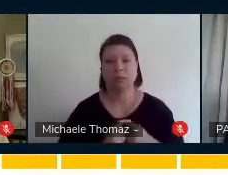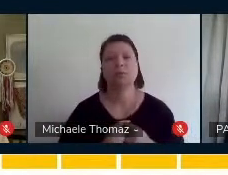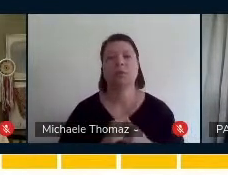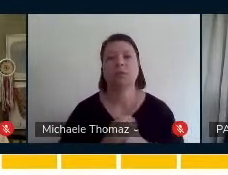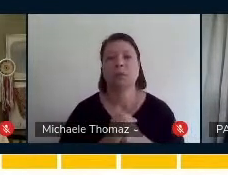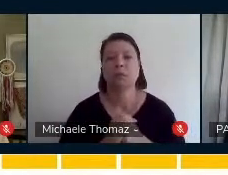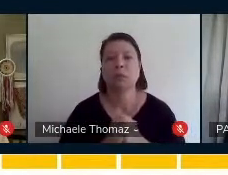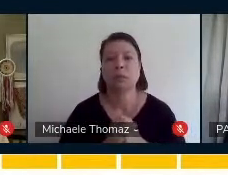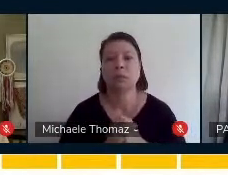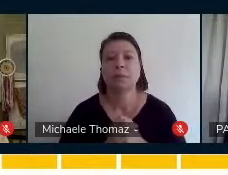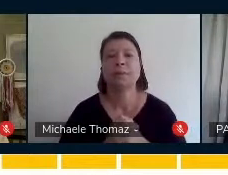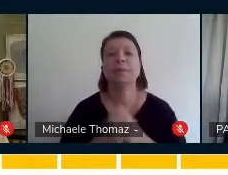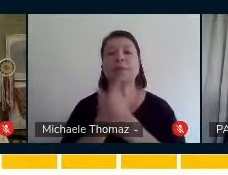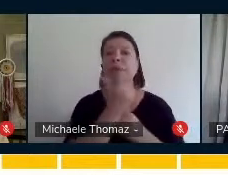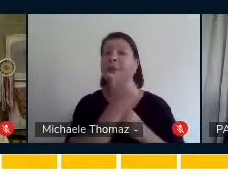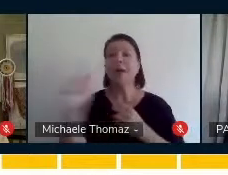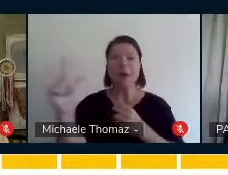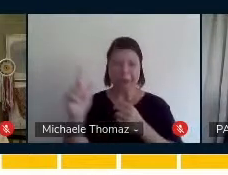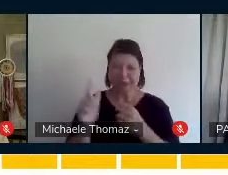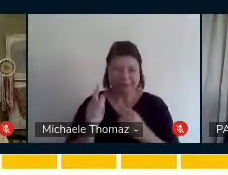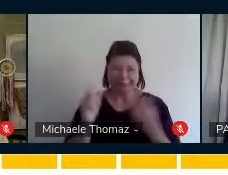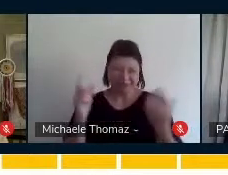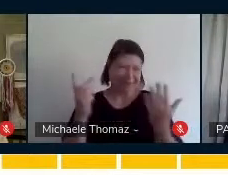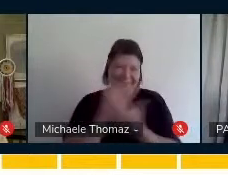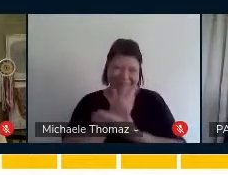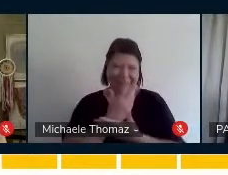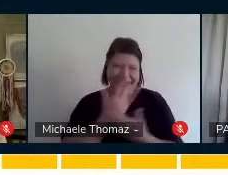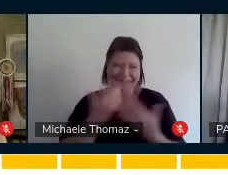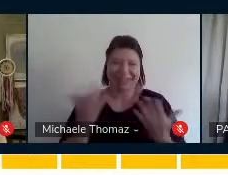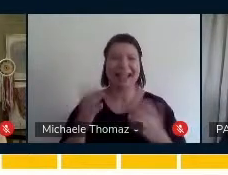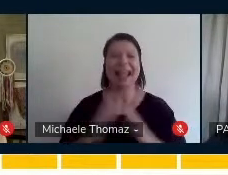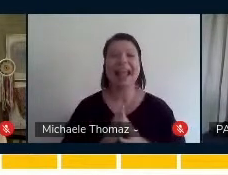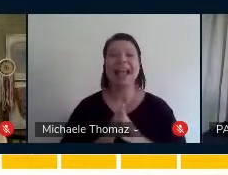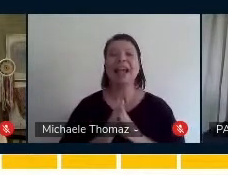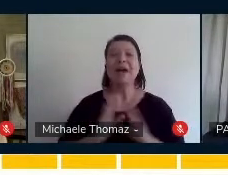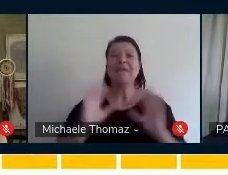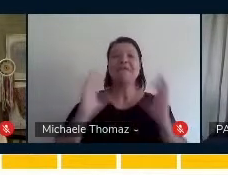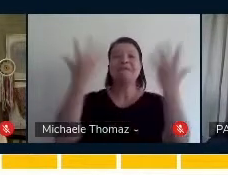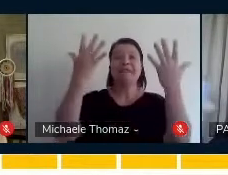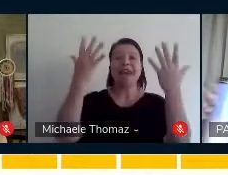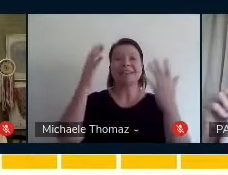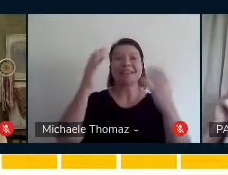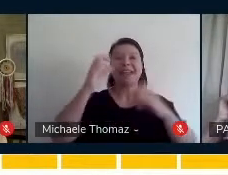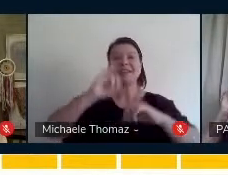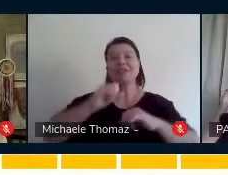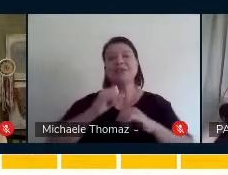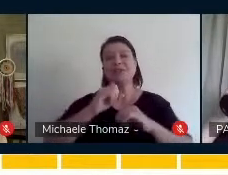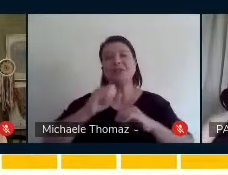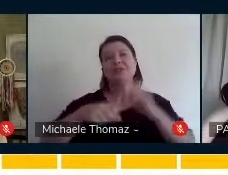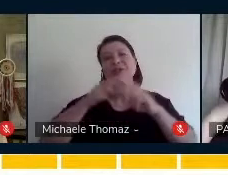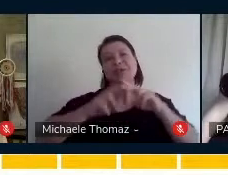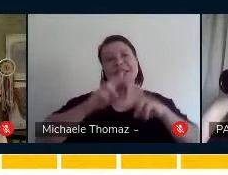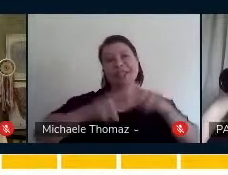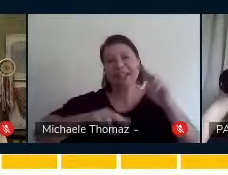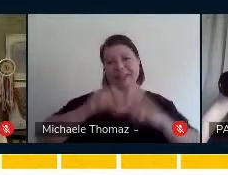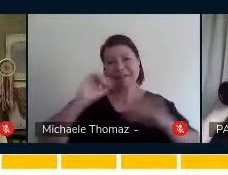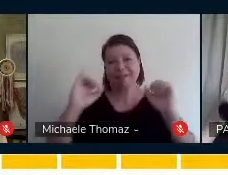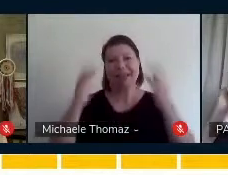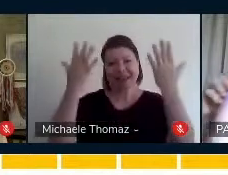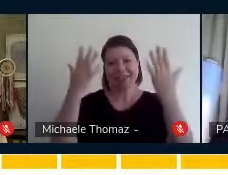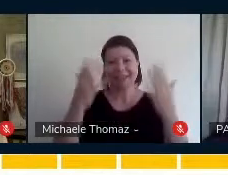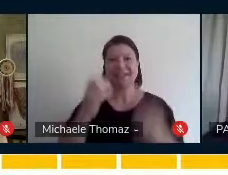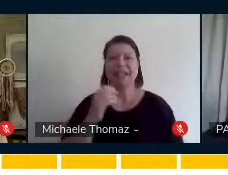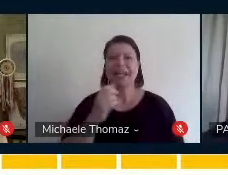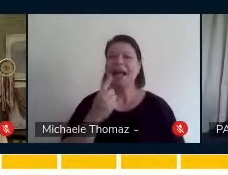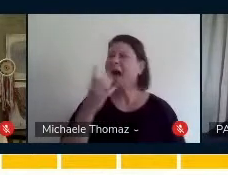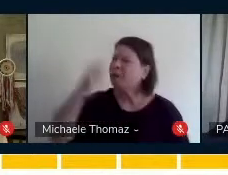outro momento foi a festa junina. Aí vocês podem falar, ah, mas outra festa junina? Então, para quê? Você fez tudo igual. Então, a gente já sabe